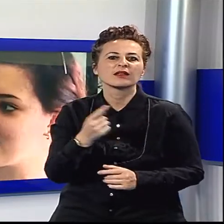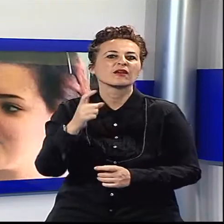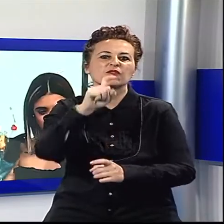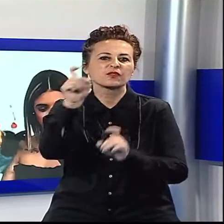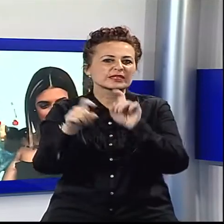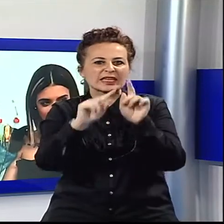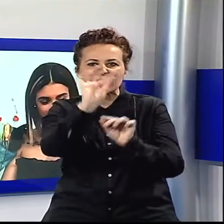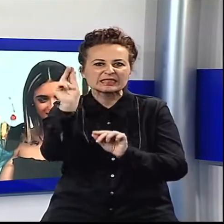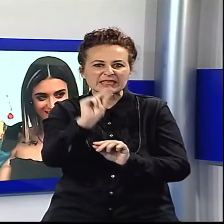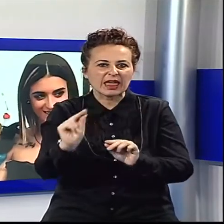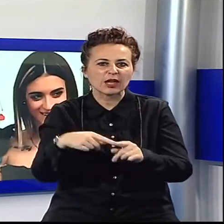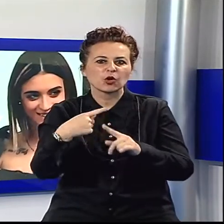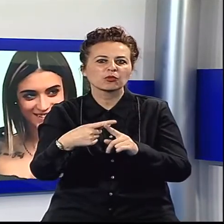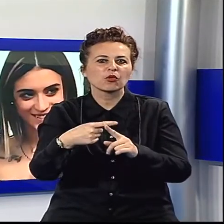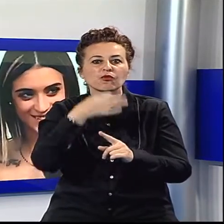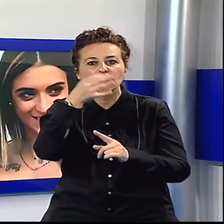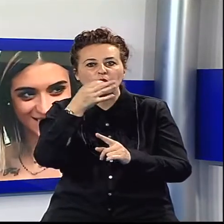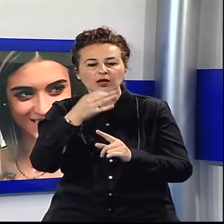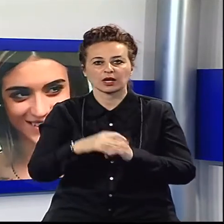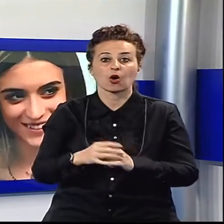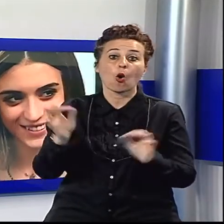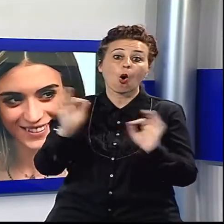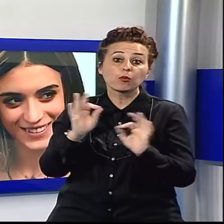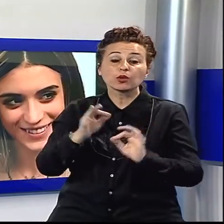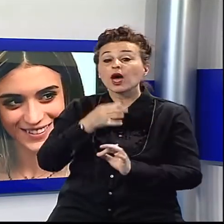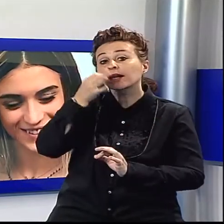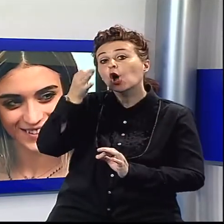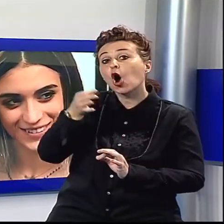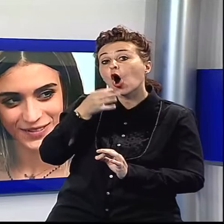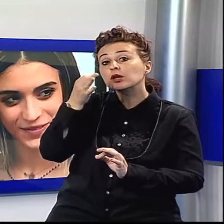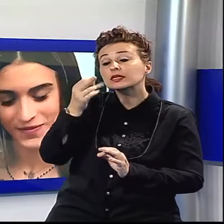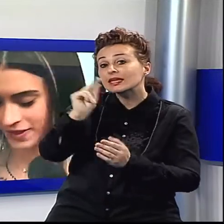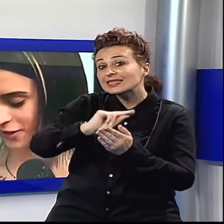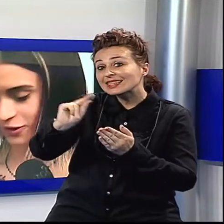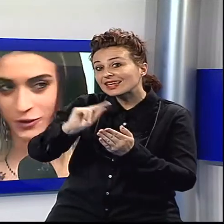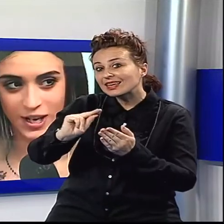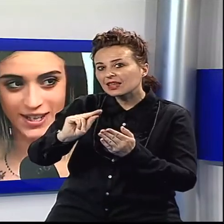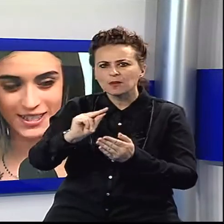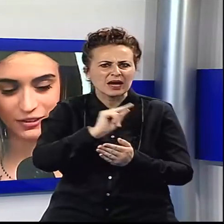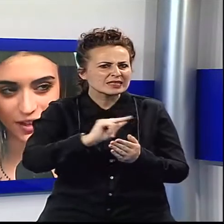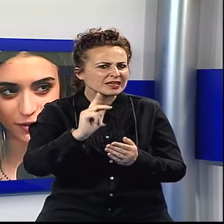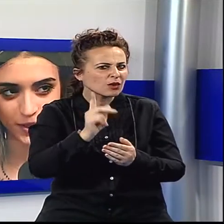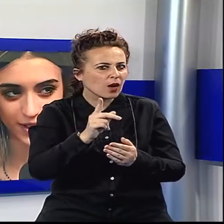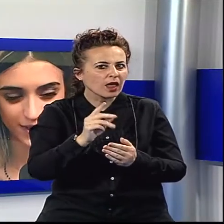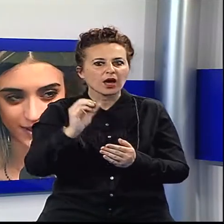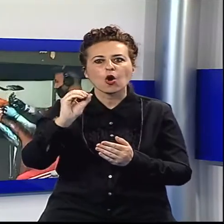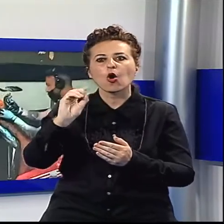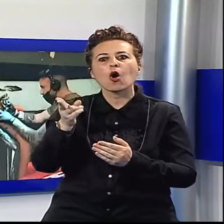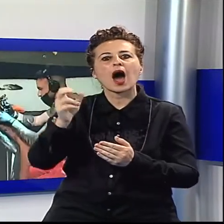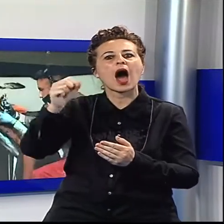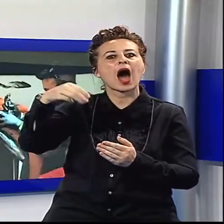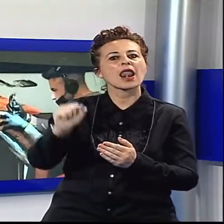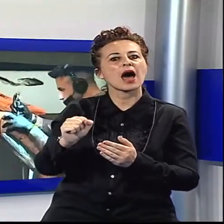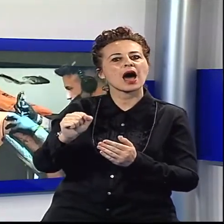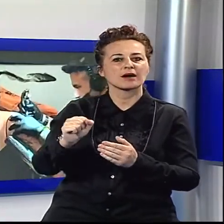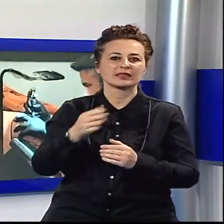ninfea. Due rose con una scritta. Se sono indiscreto che scritta è? Ohana significa famiglia. Cosa